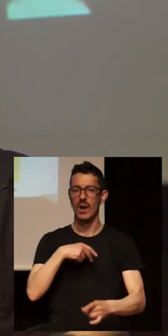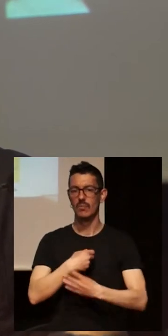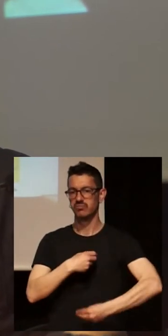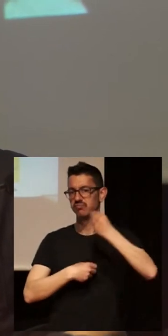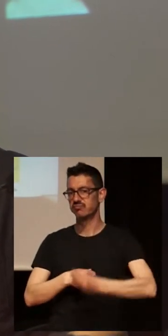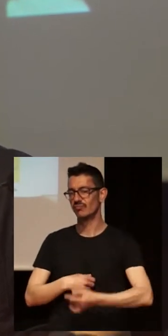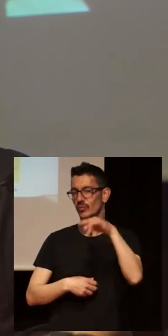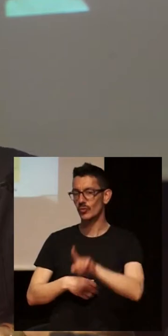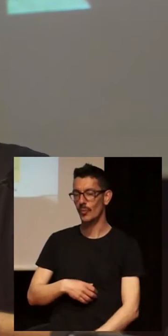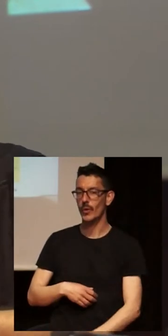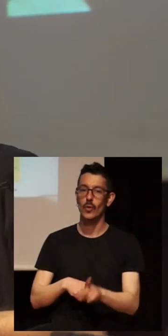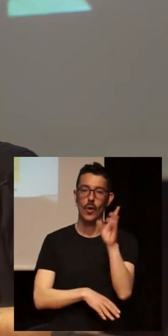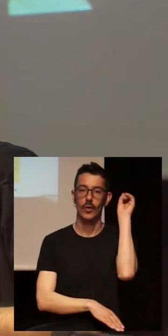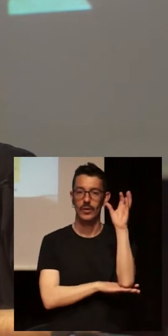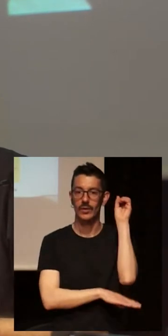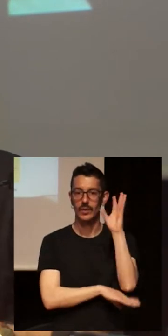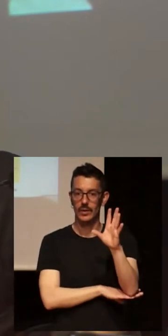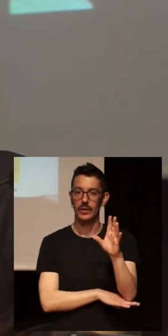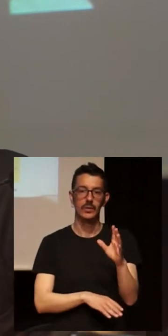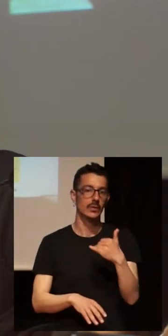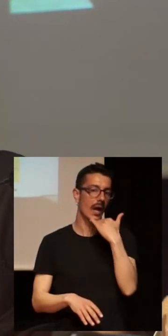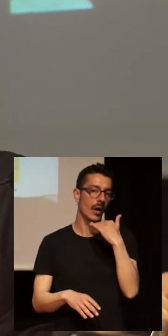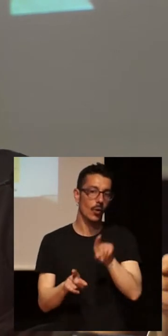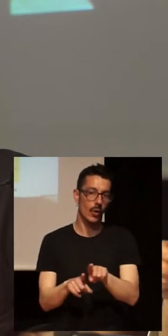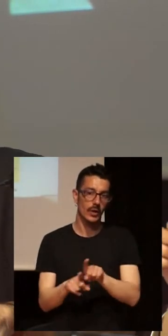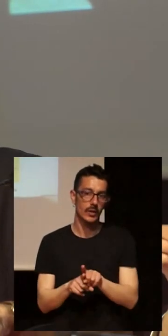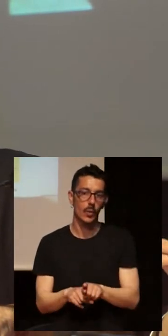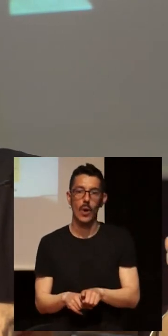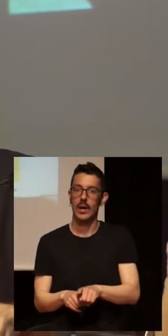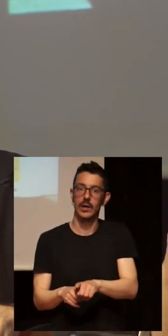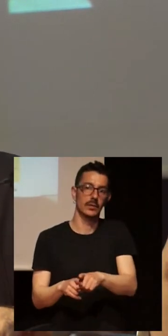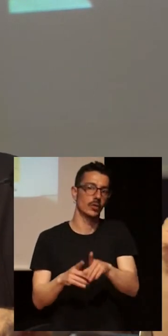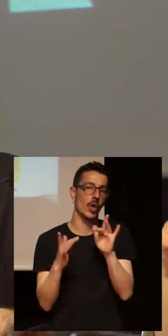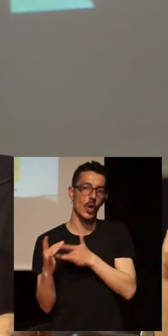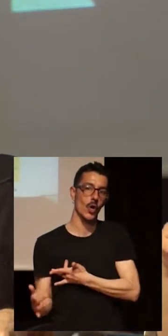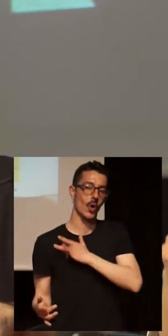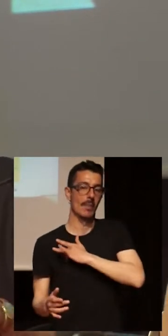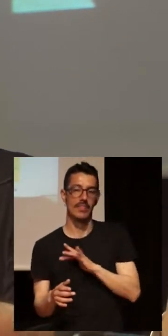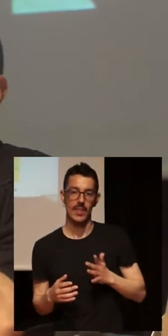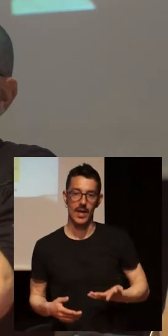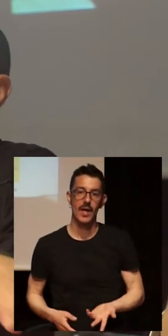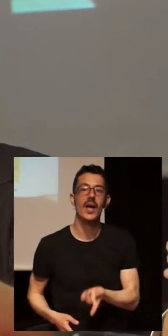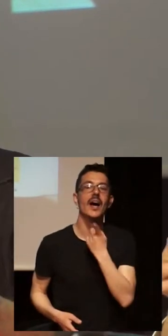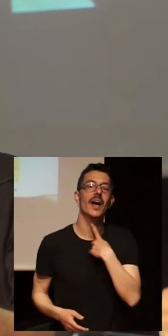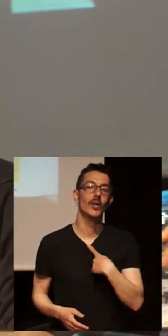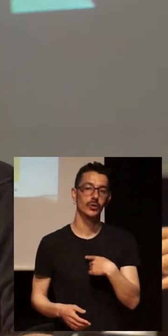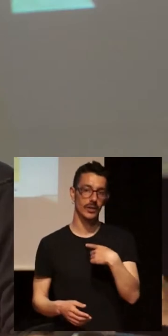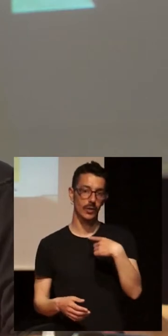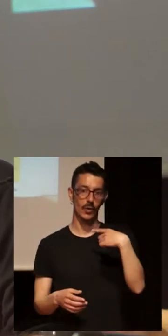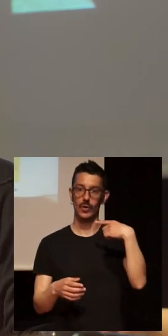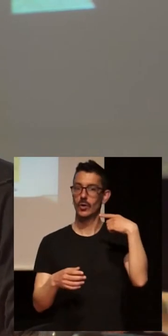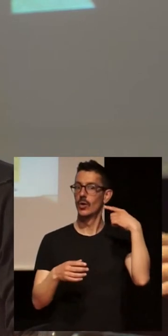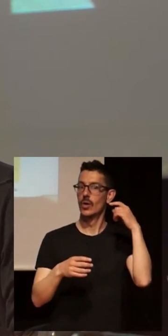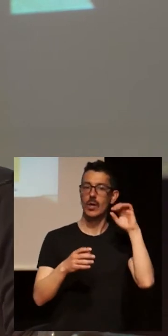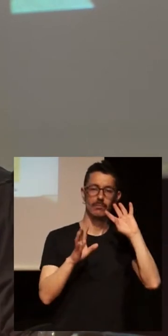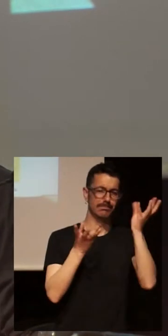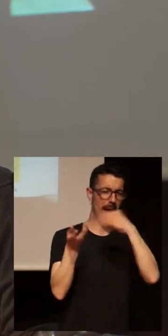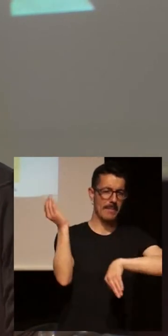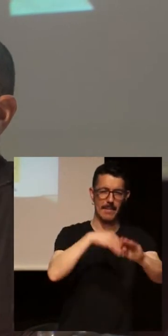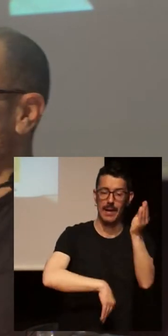sexual del VIH, un tórrido romance erótico en tres actos de final incierto. Nunca más me volvieron a invitar a hacer ninguna